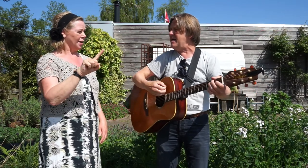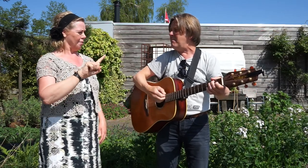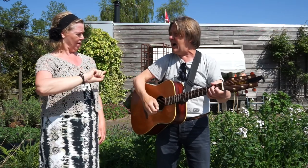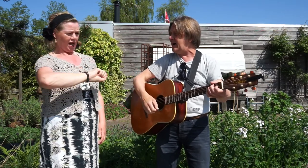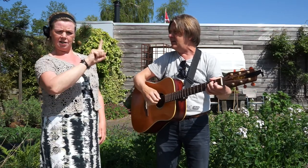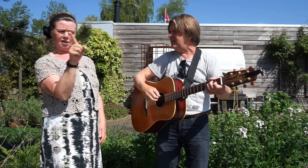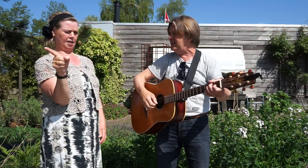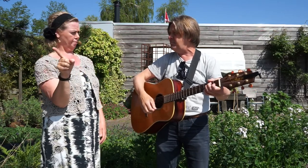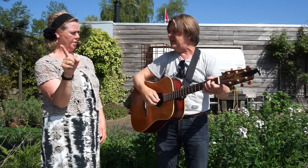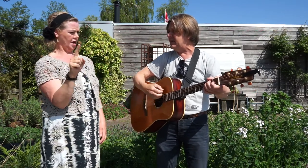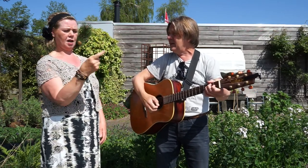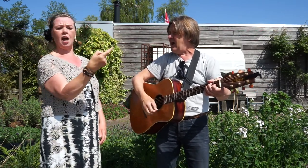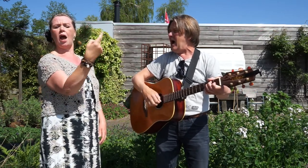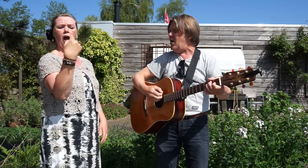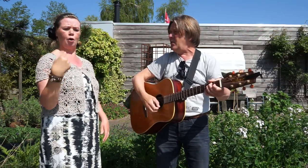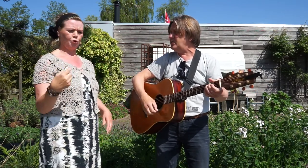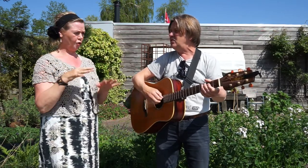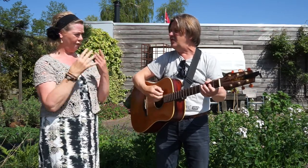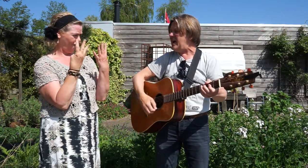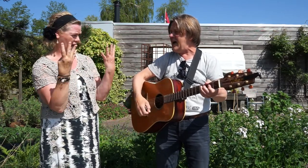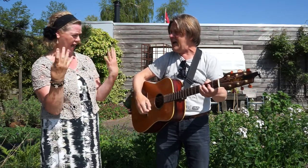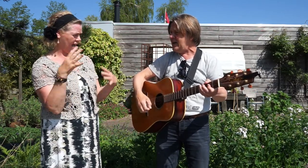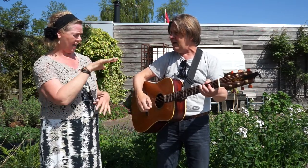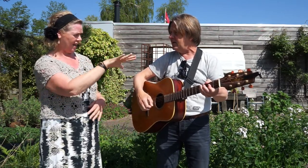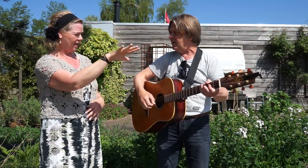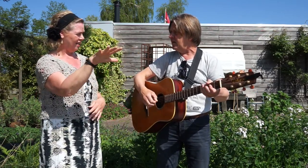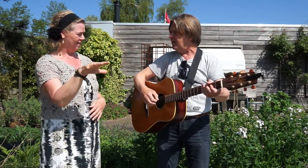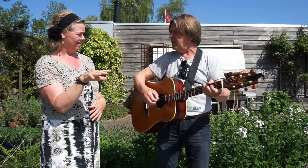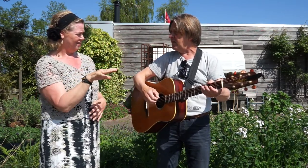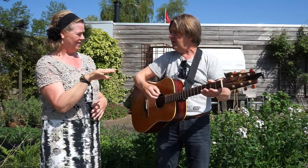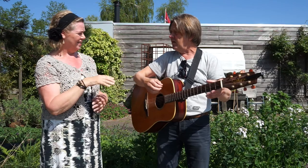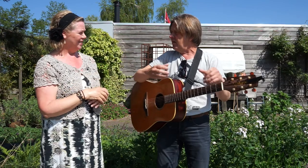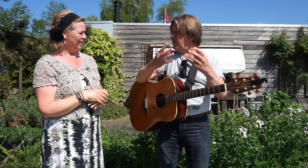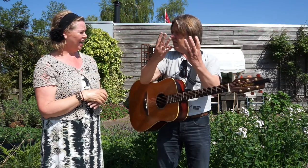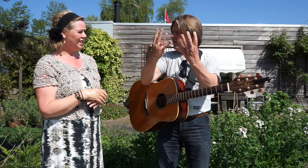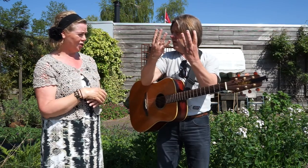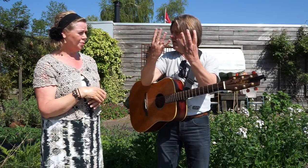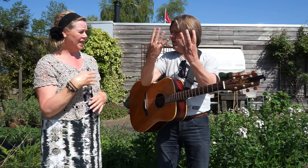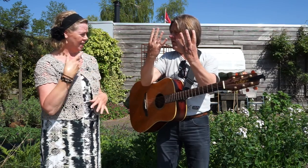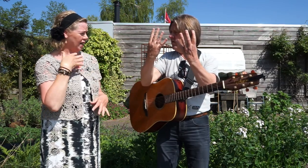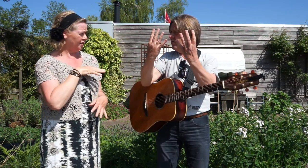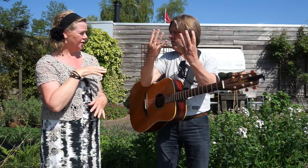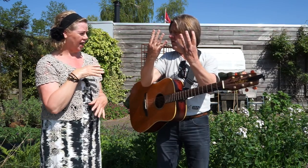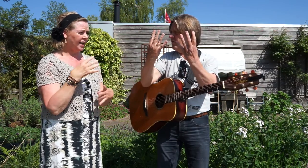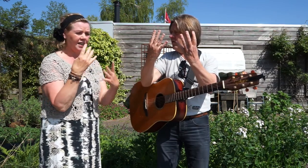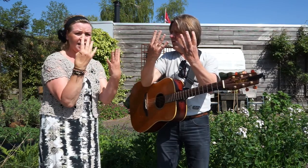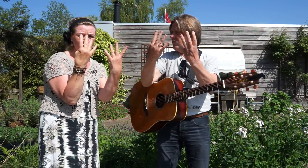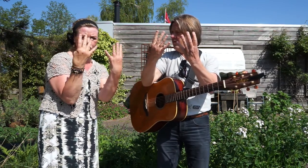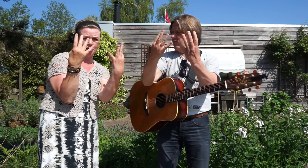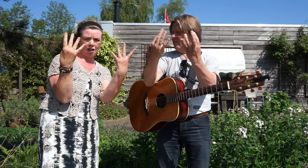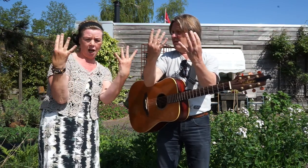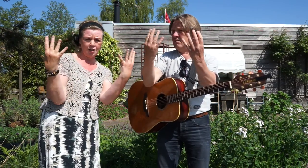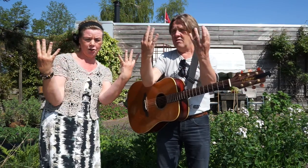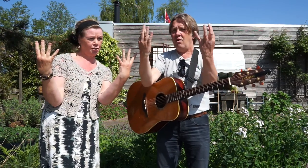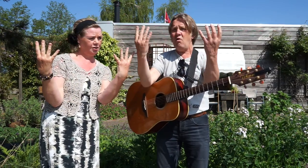mag niet meer uit de wijk. Ja, die is een beetje lastig hè. Dit is het gras. Oh.